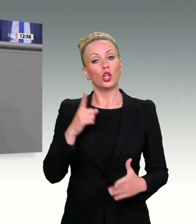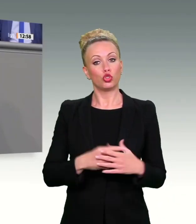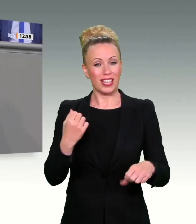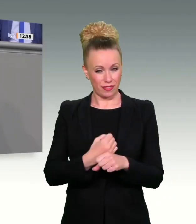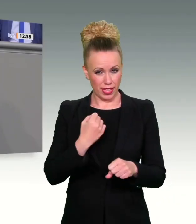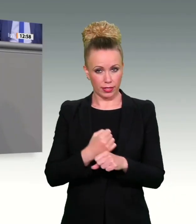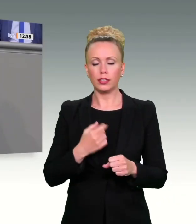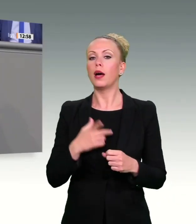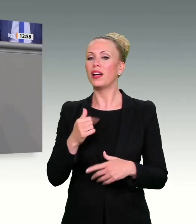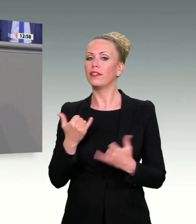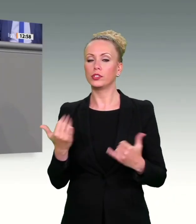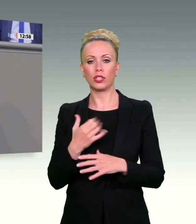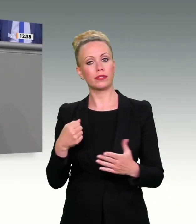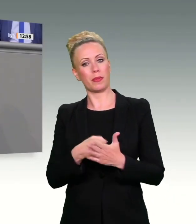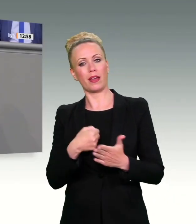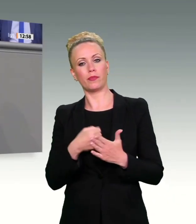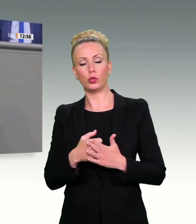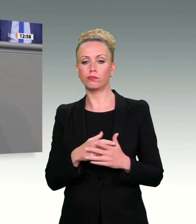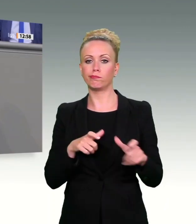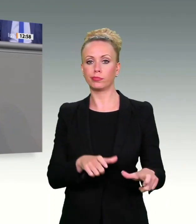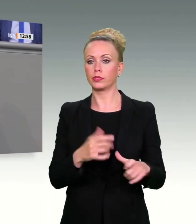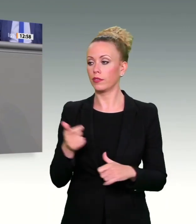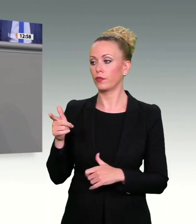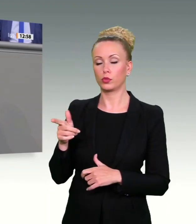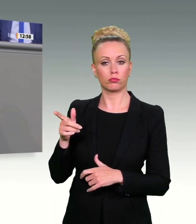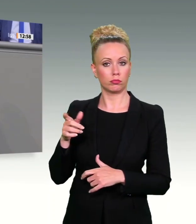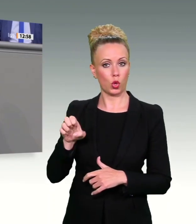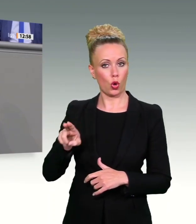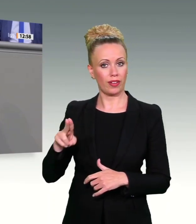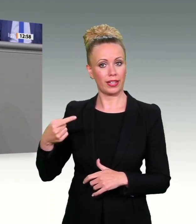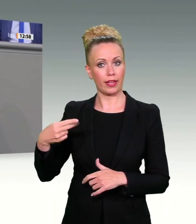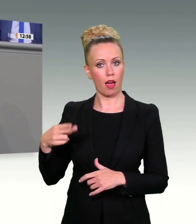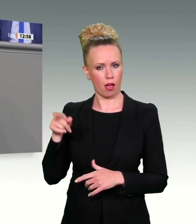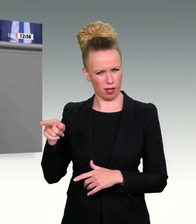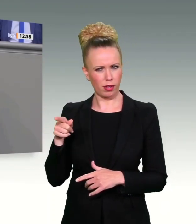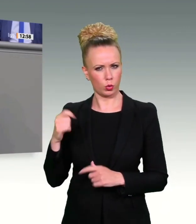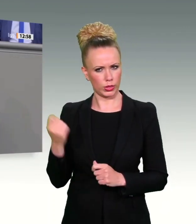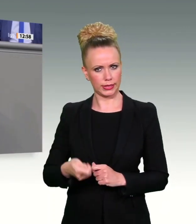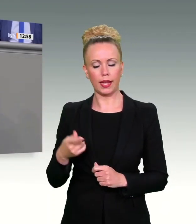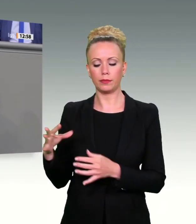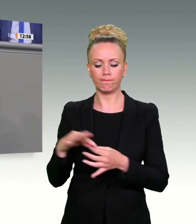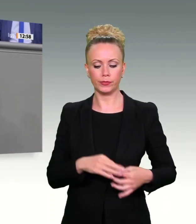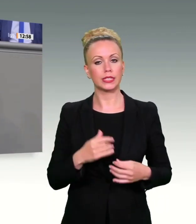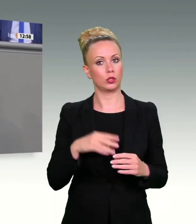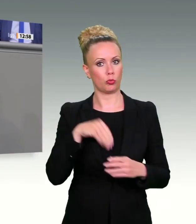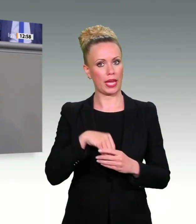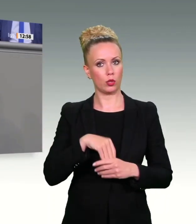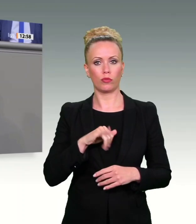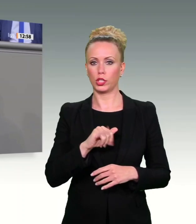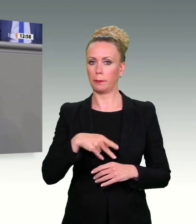in der vergangenen Woche zur deutschen anlasslosen Vorratsdatenspeicherung. Und lassen Sie mich eine Bemerkung vorweg machen.